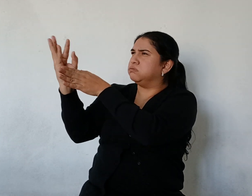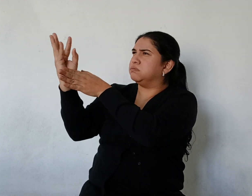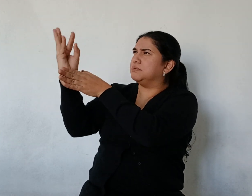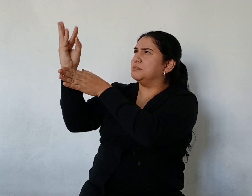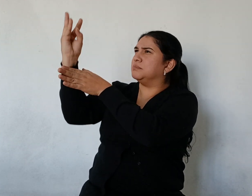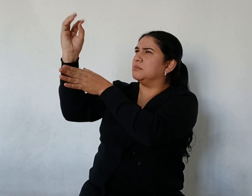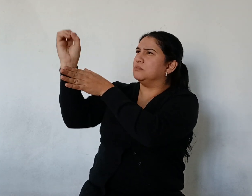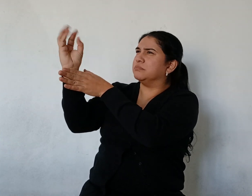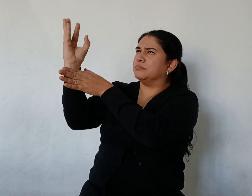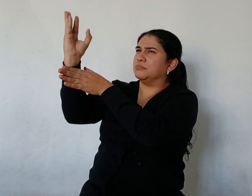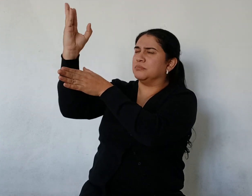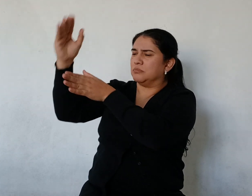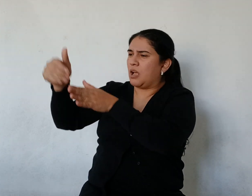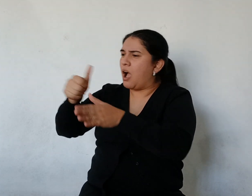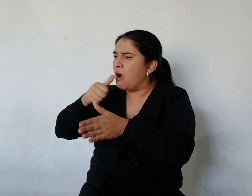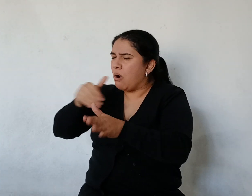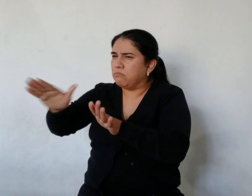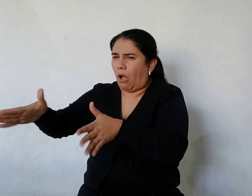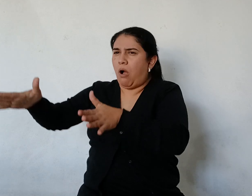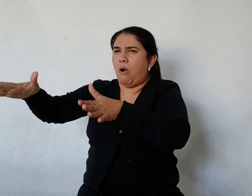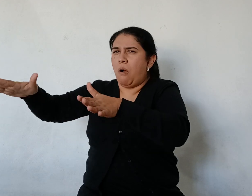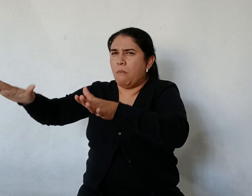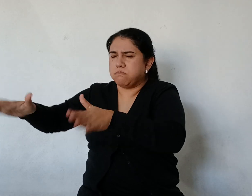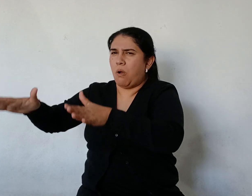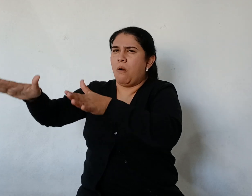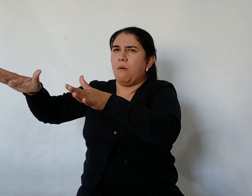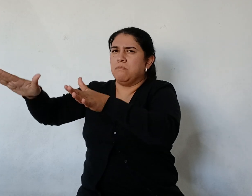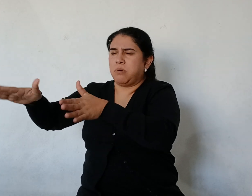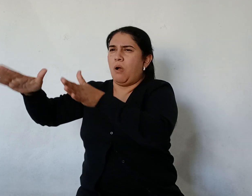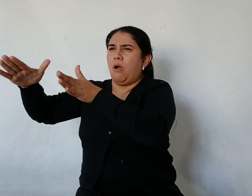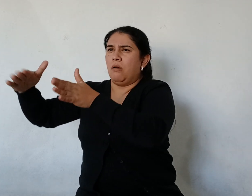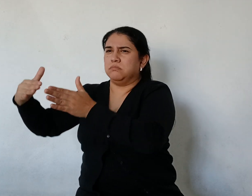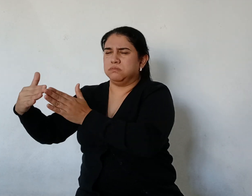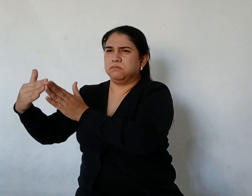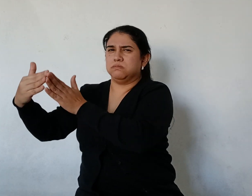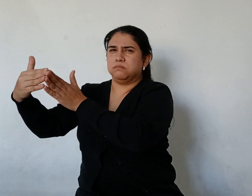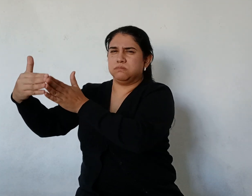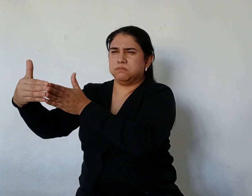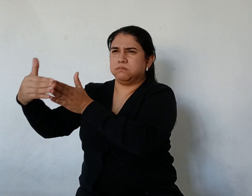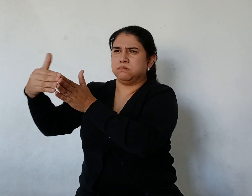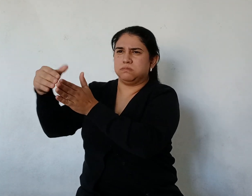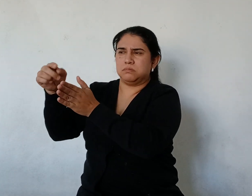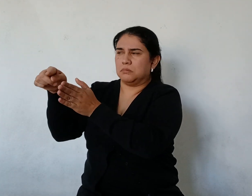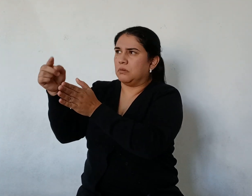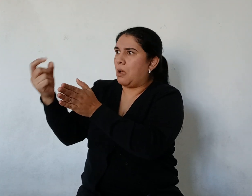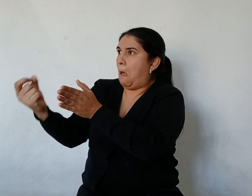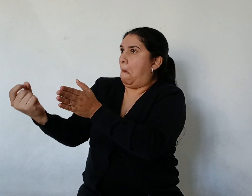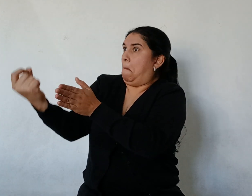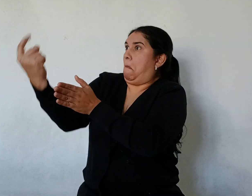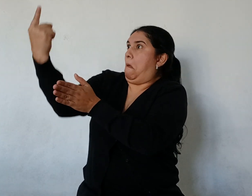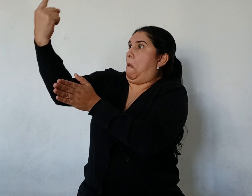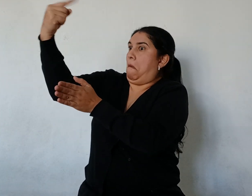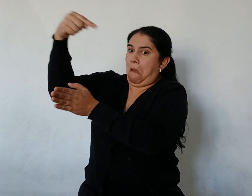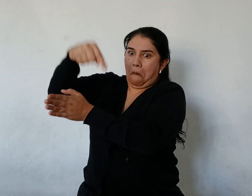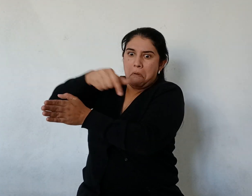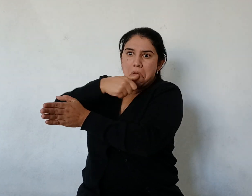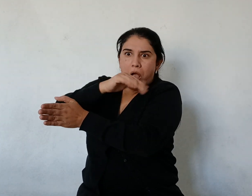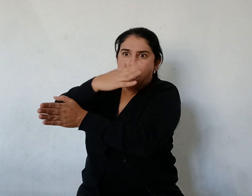era un vapor de ruedas que navegaba por primera vez por aquel río El vapor pasó Se